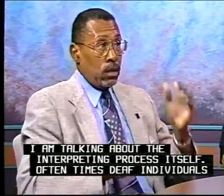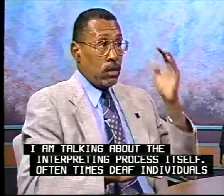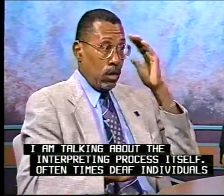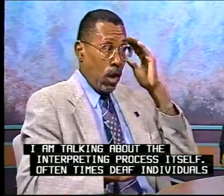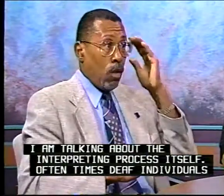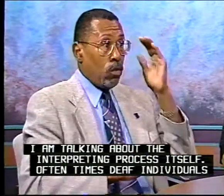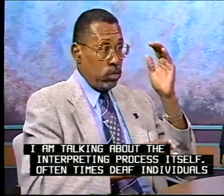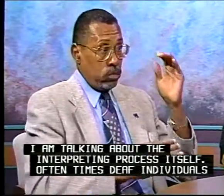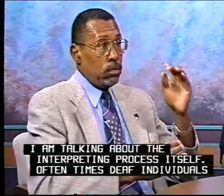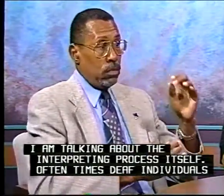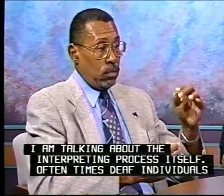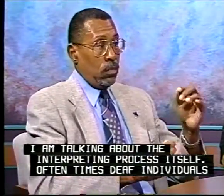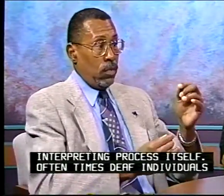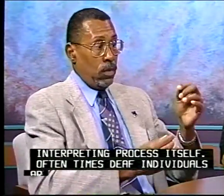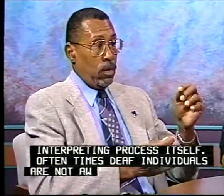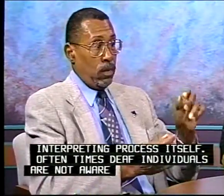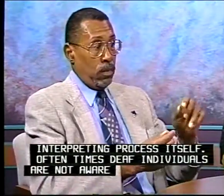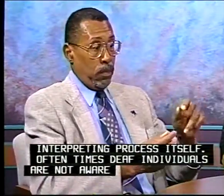Oftentimes, deaf individuals are not aware